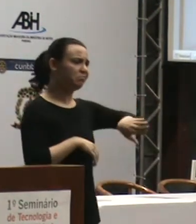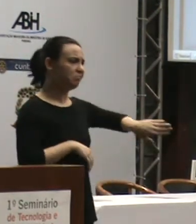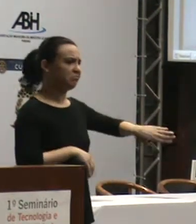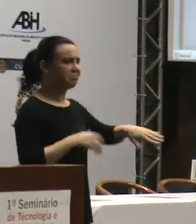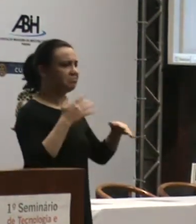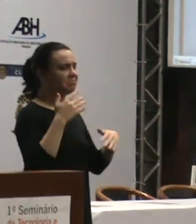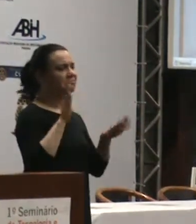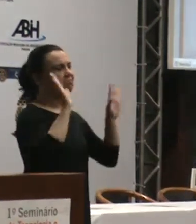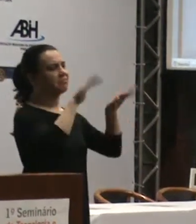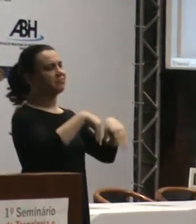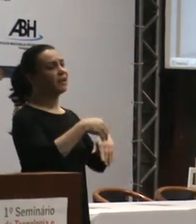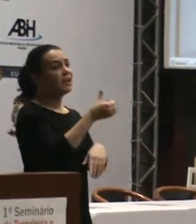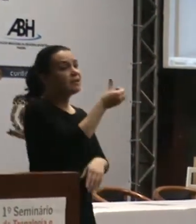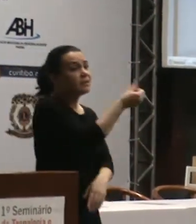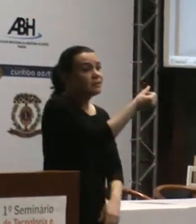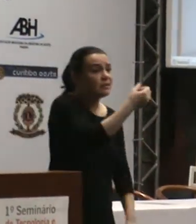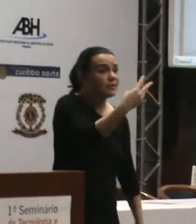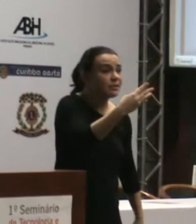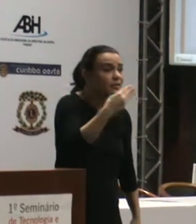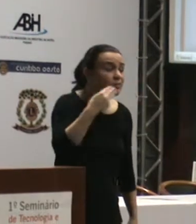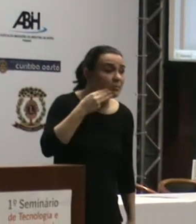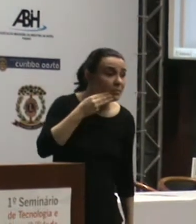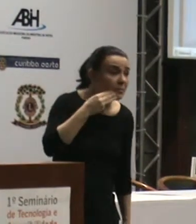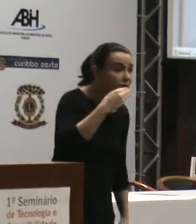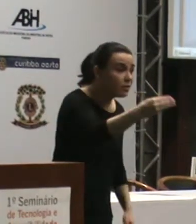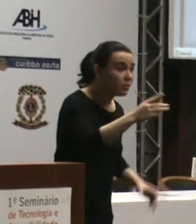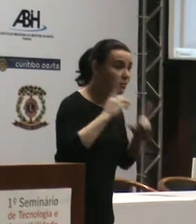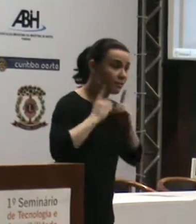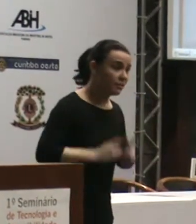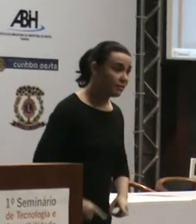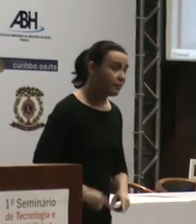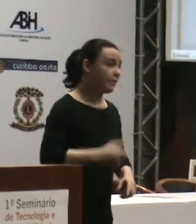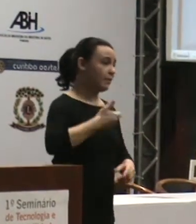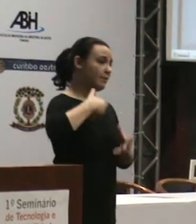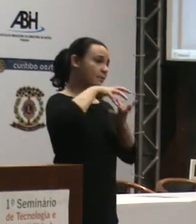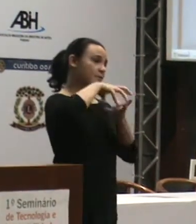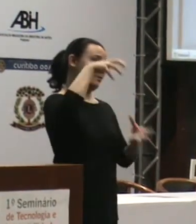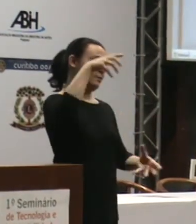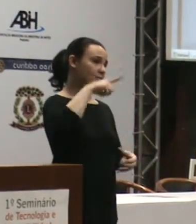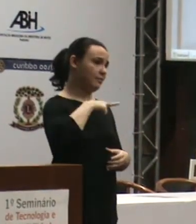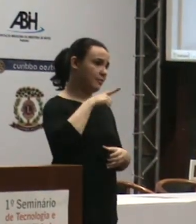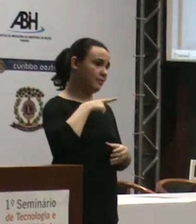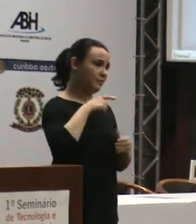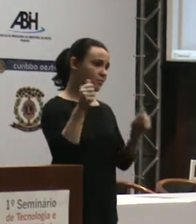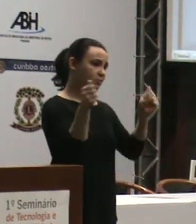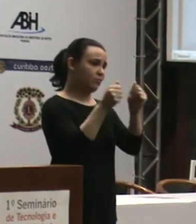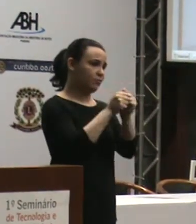idosos que a gente está no Brasil. Como é que a gente consegue